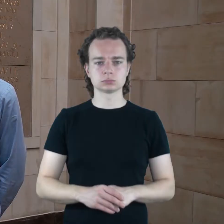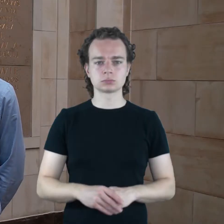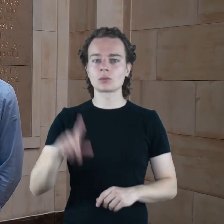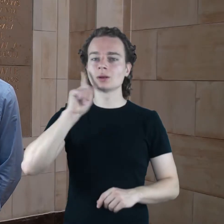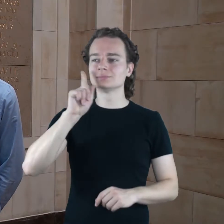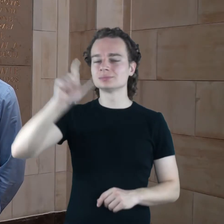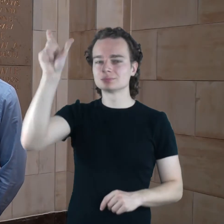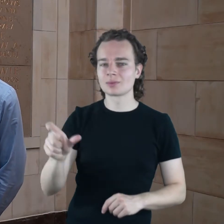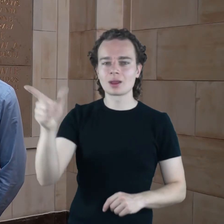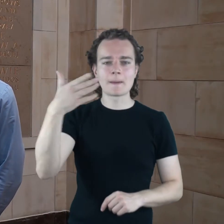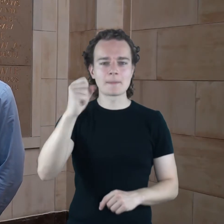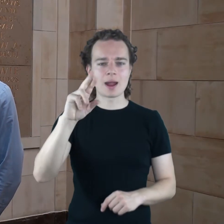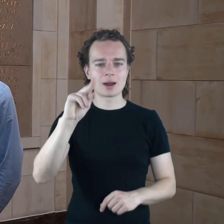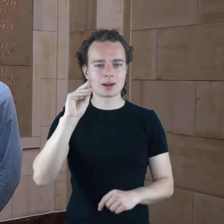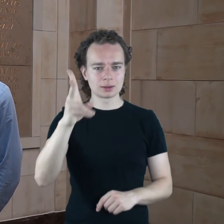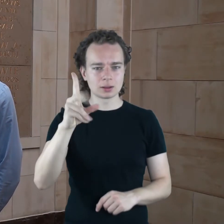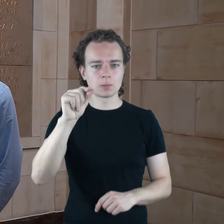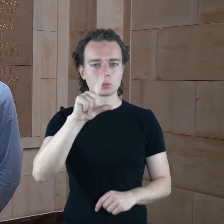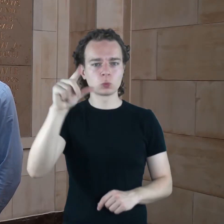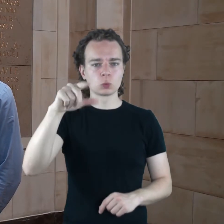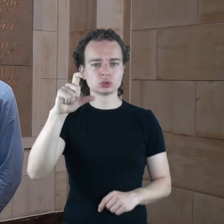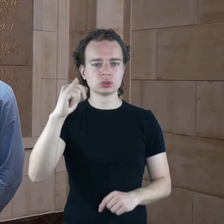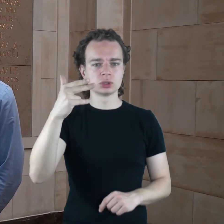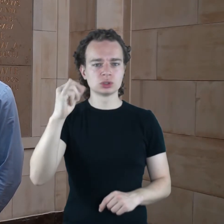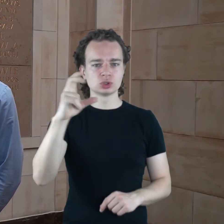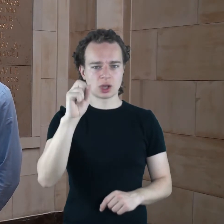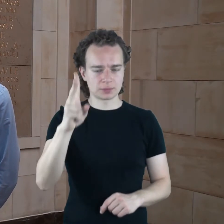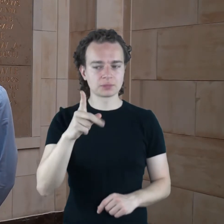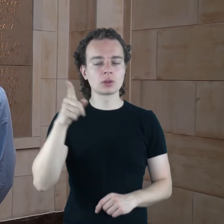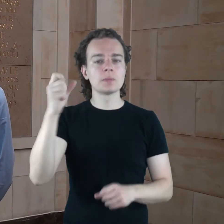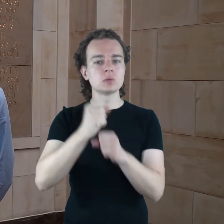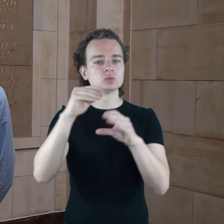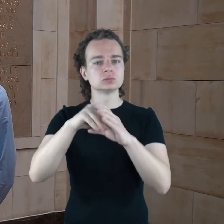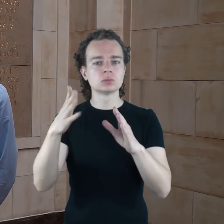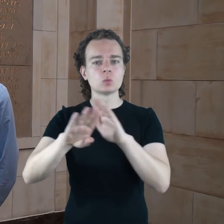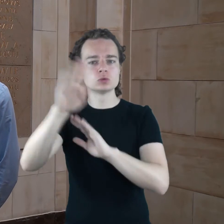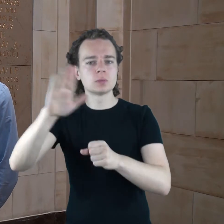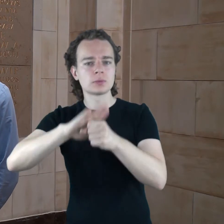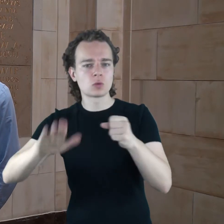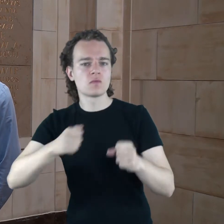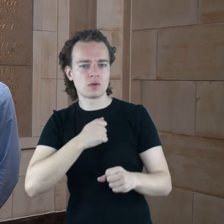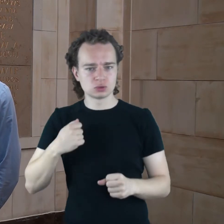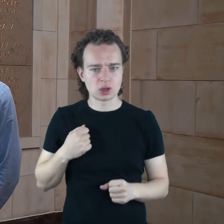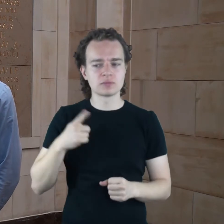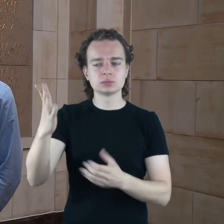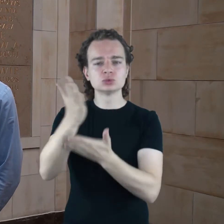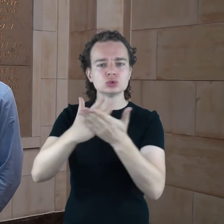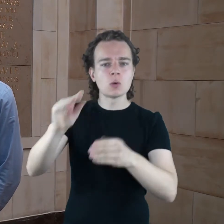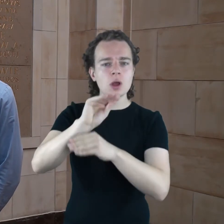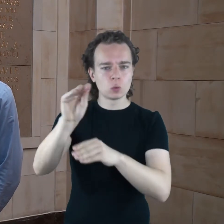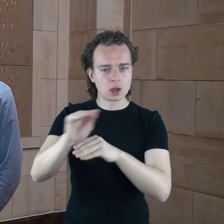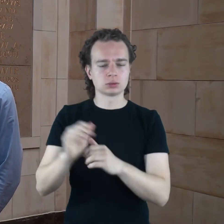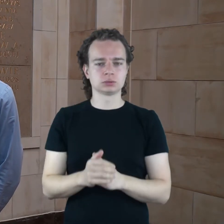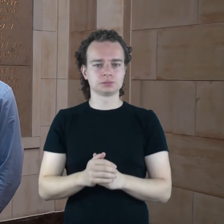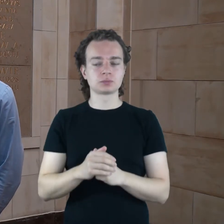Marek Płuciniczak, w Działu Edukacji w Muzeum Narodowym w Warszawie. Wystawa, którą dla Państwa przygotowaliśmy,